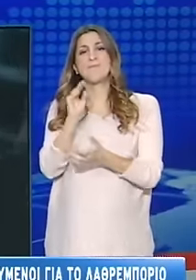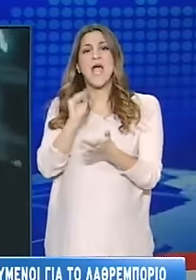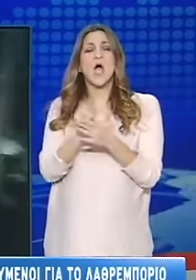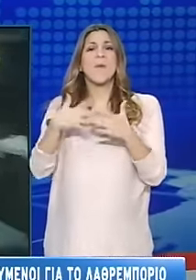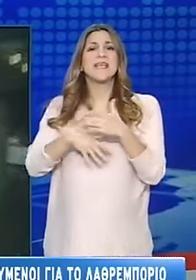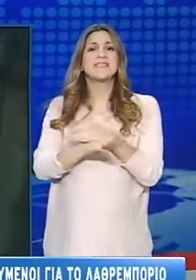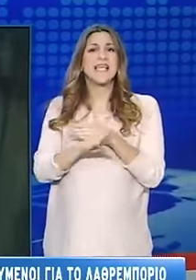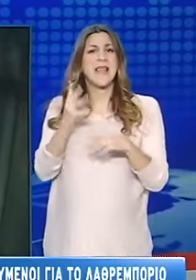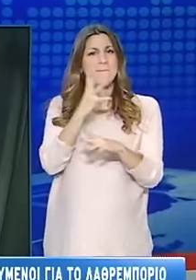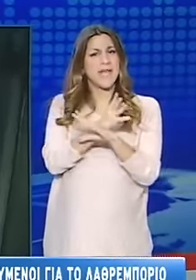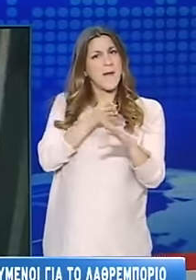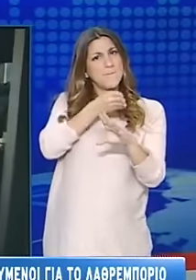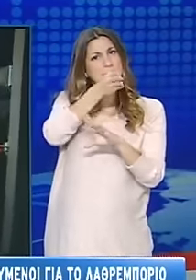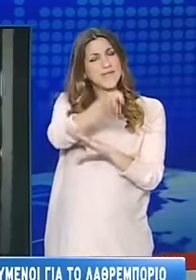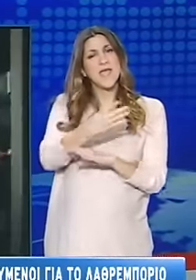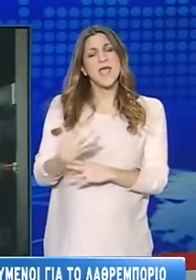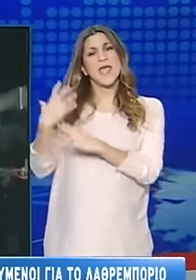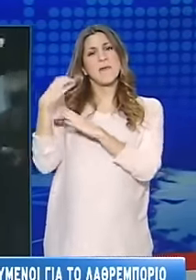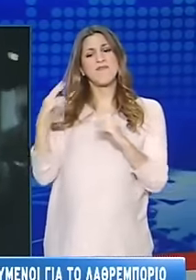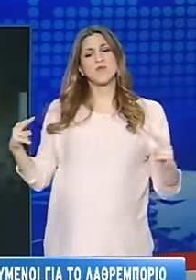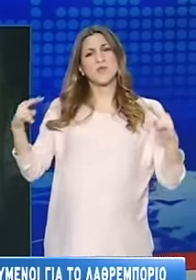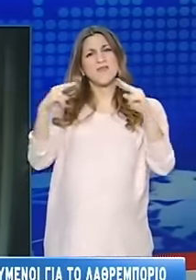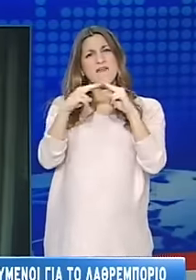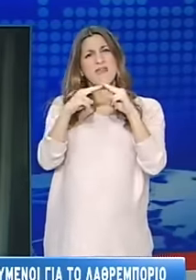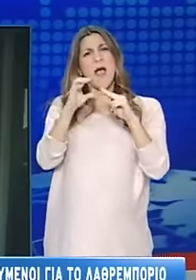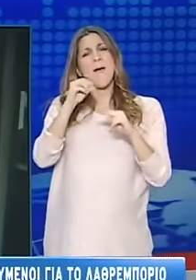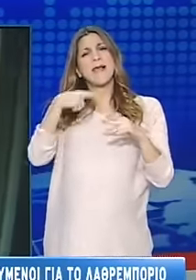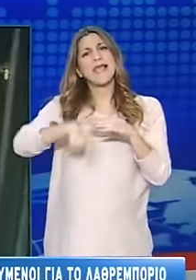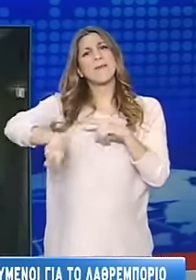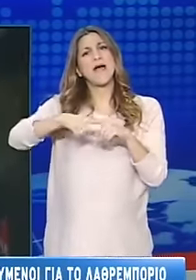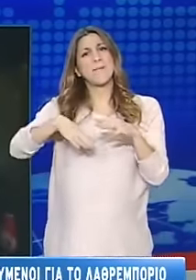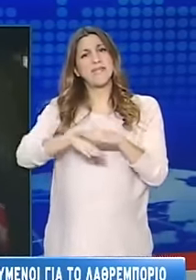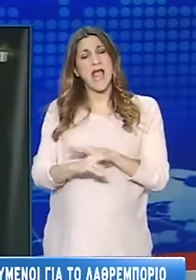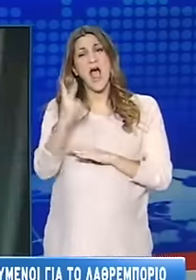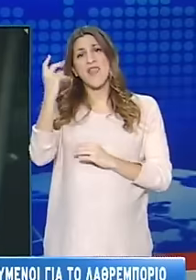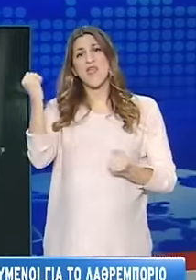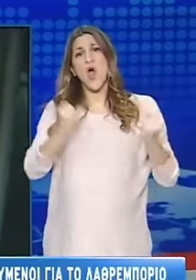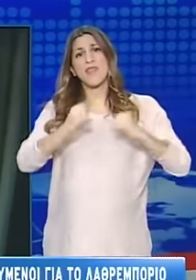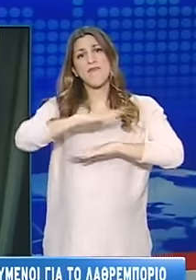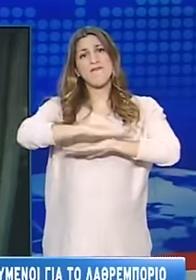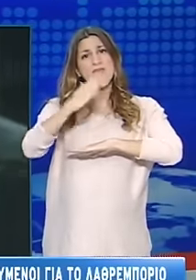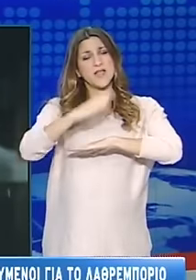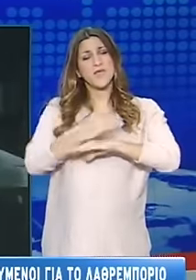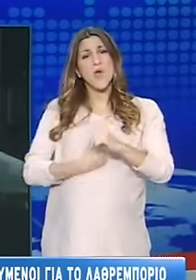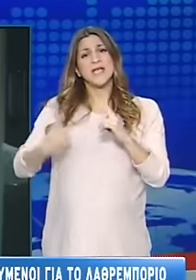ο υπέθυνος γεφυροπλάστηκας του ΟΛΠ, δύο οδηγοί βιτιοφόρων και ένας πρατηριούχος που φαίρεται να εμπλέκονται στην υπόθεση.